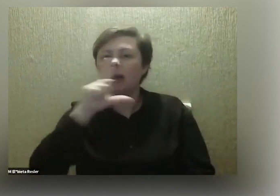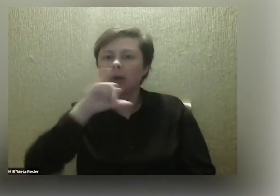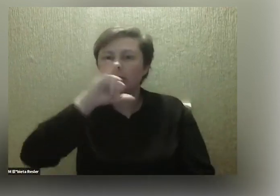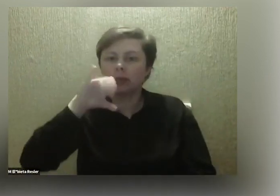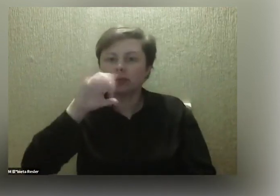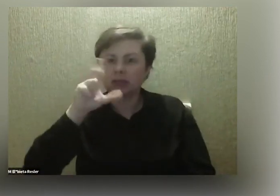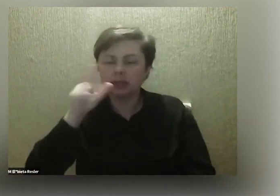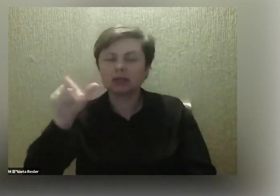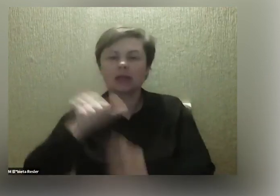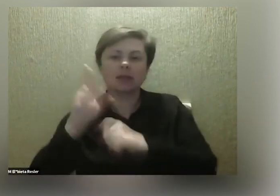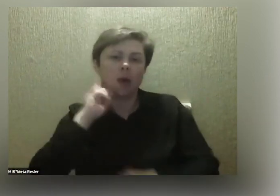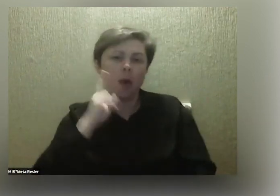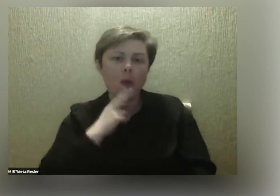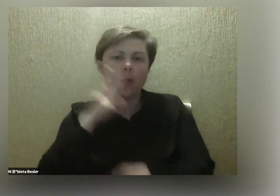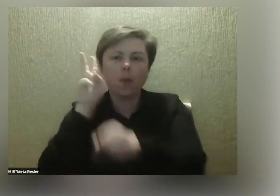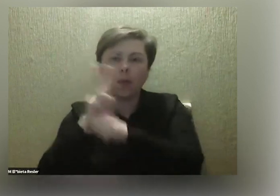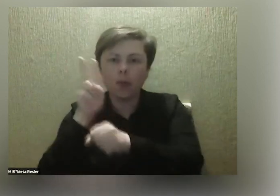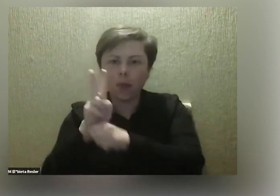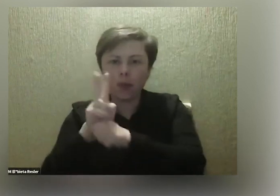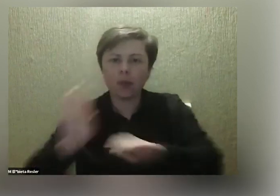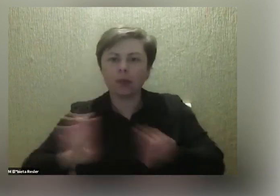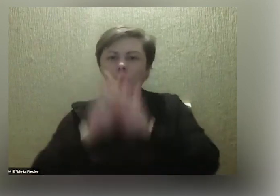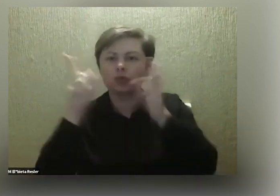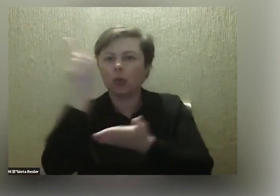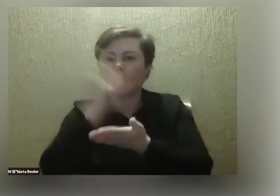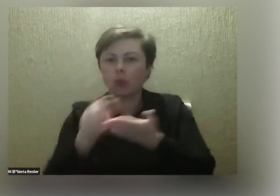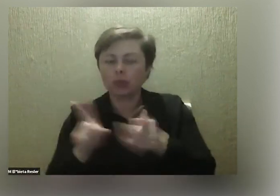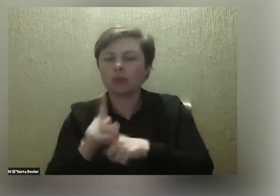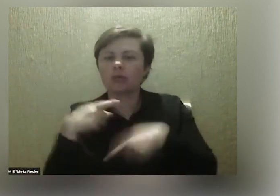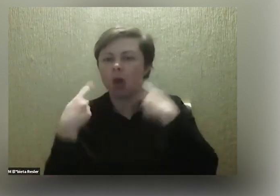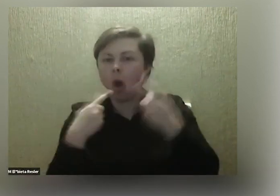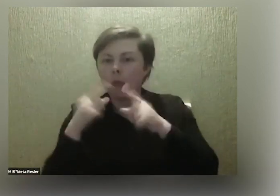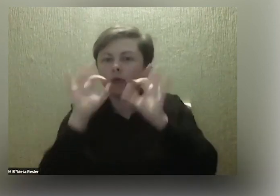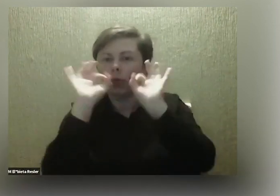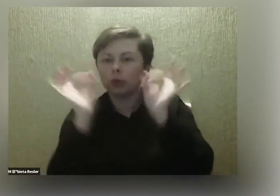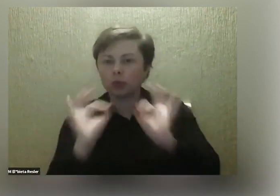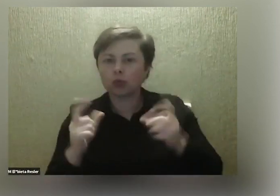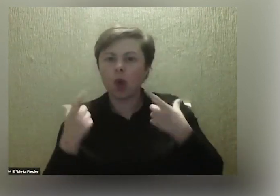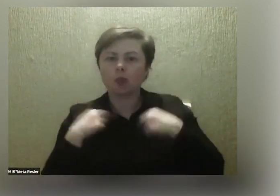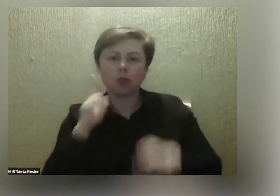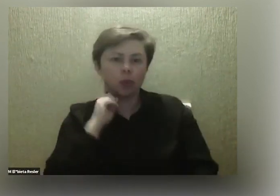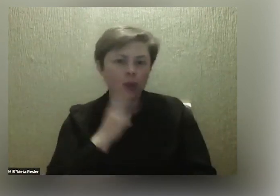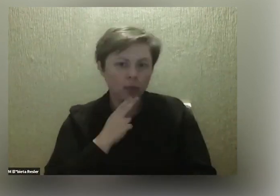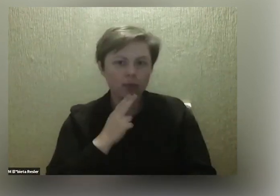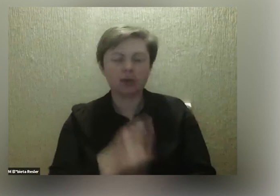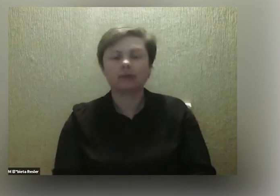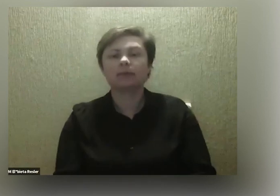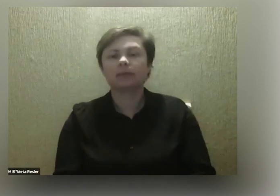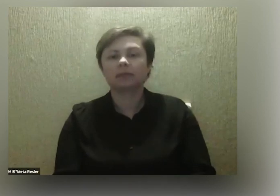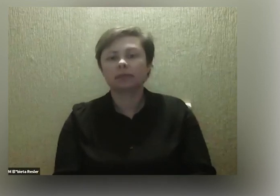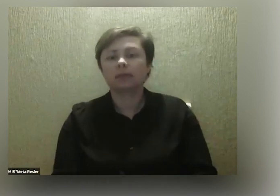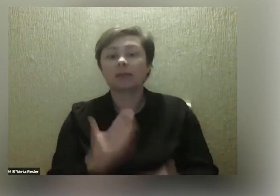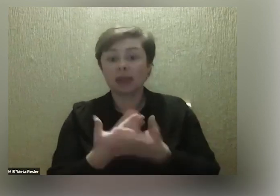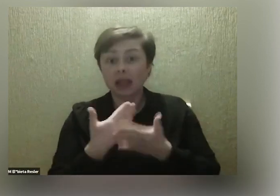niesłyszącym kuratorem w Muzeum Śląskim i opowiadał też o sztuce osób głuchych. Więc